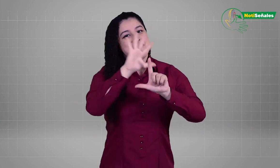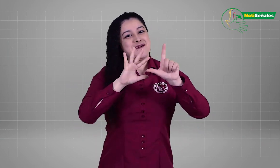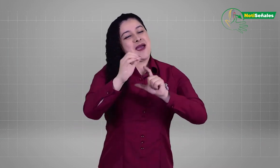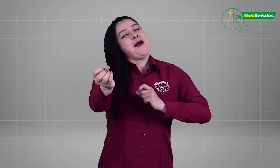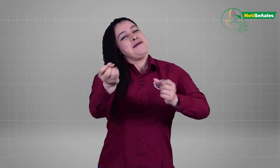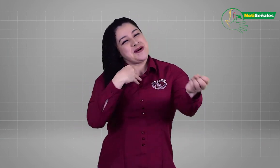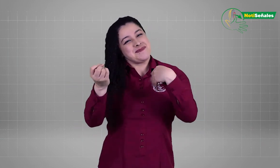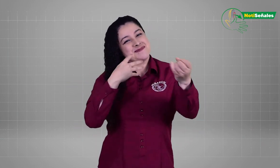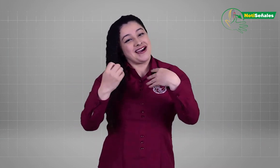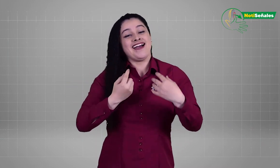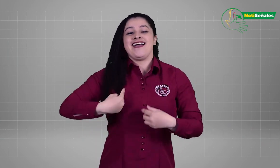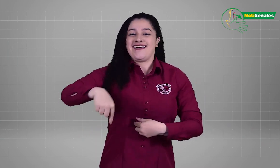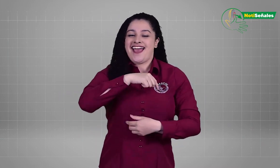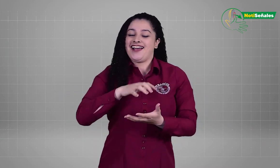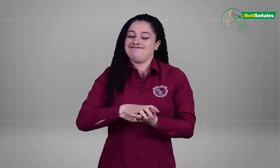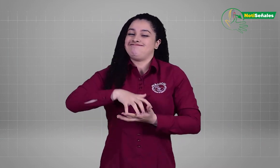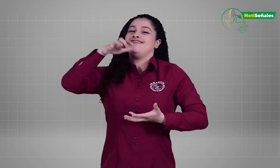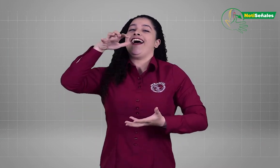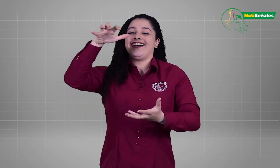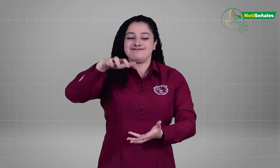Este será incluido en una emisión de Noticeñales.